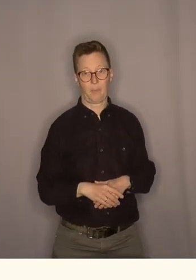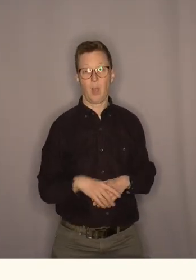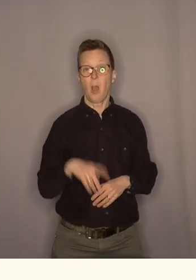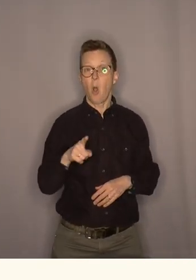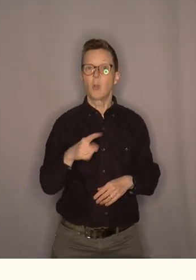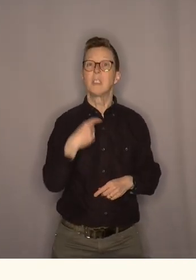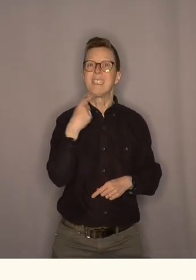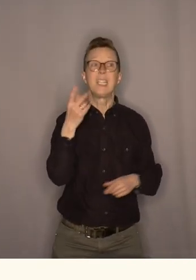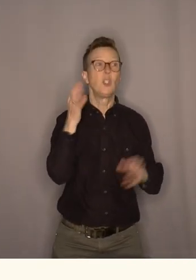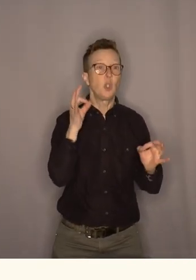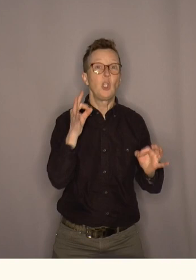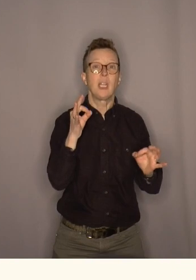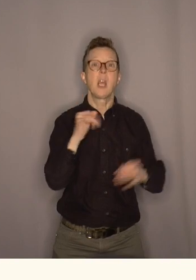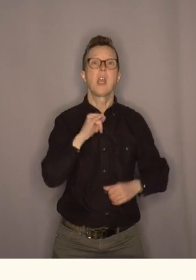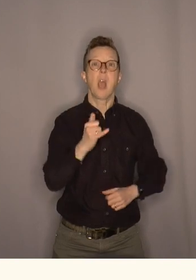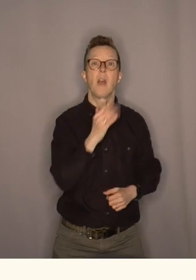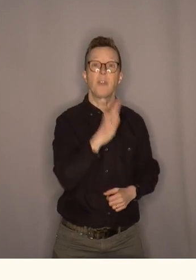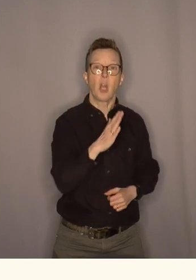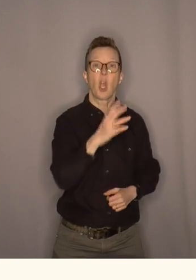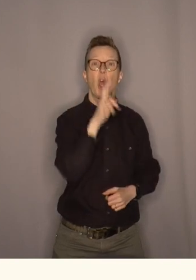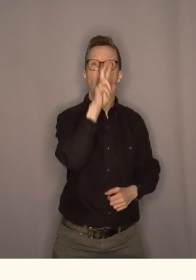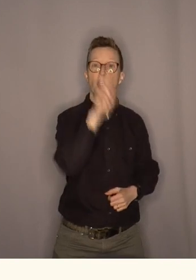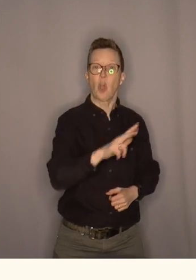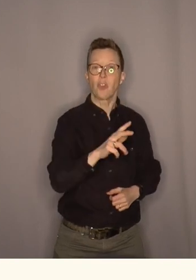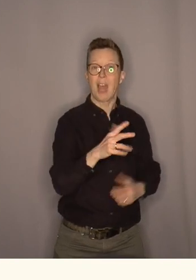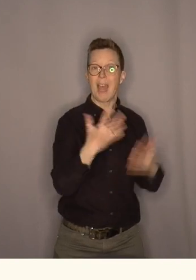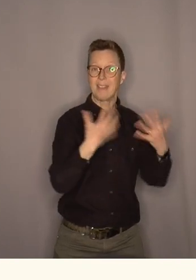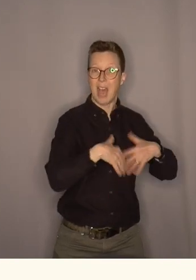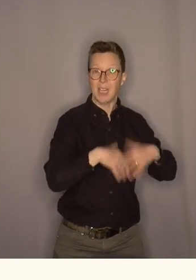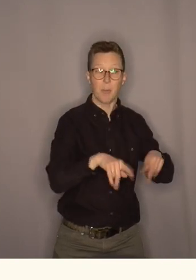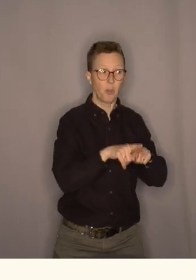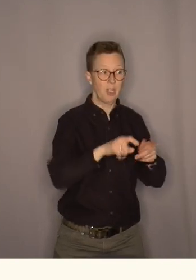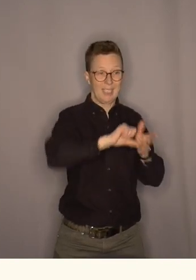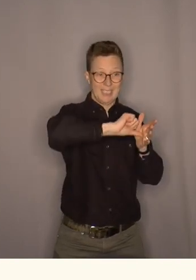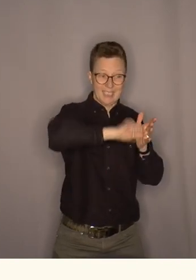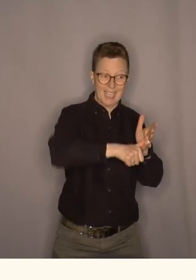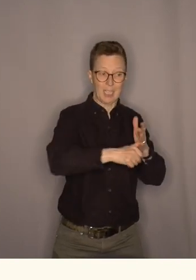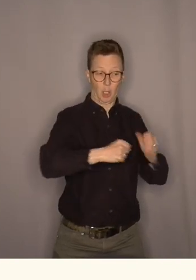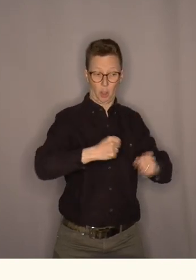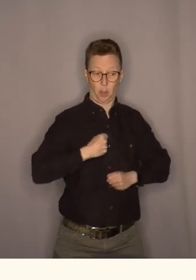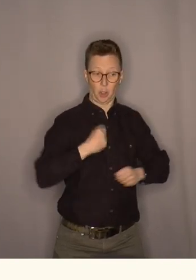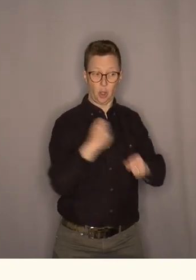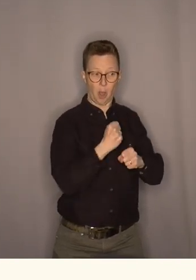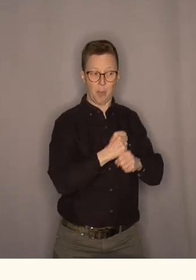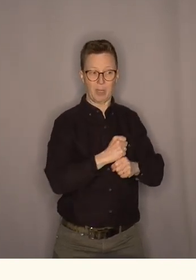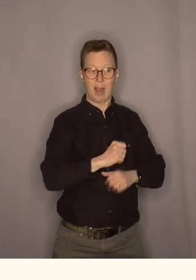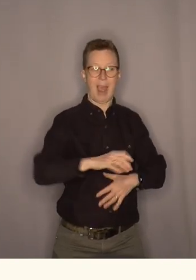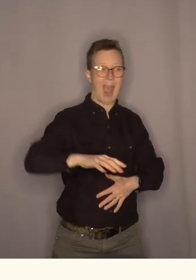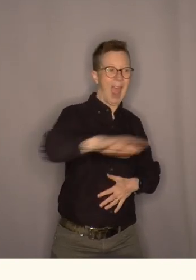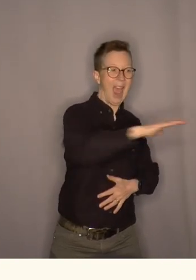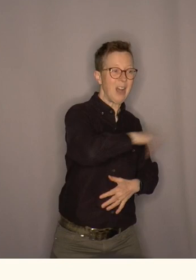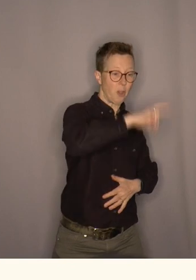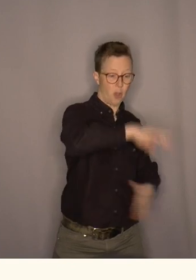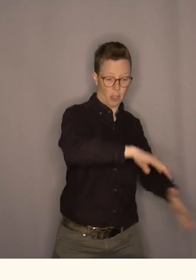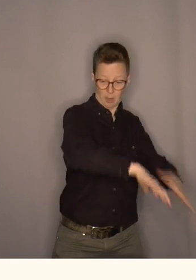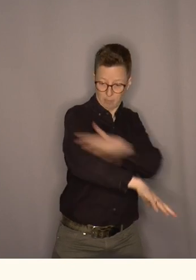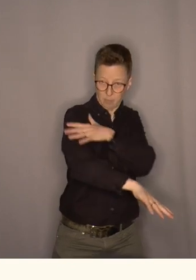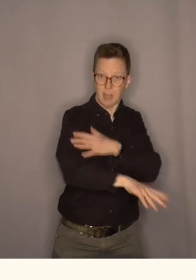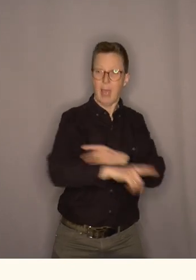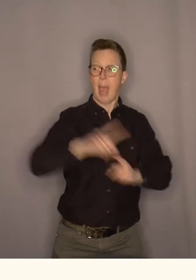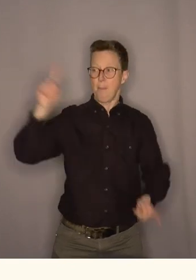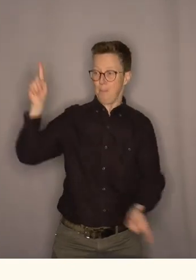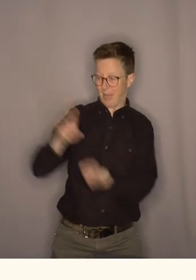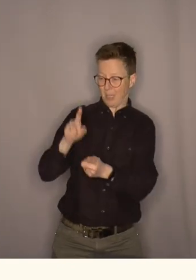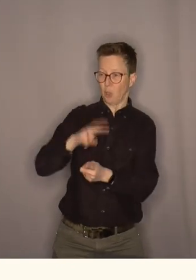Å si tydelig ja til grønne næringer betyr at vi sikrer bygge jobber i hele landet også for kommende generasjoner. Mindre norsk olje